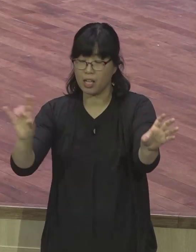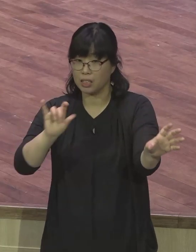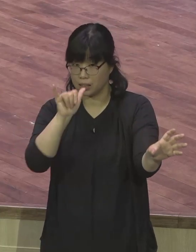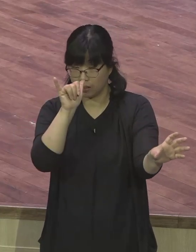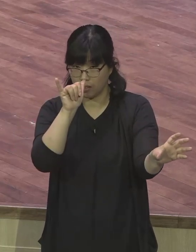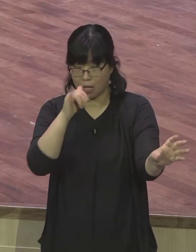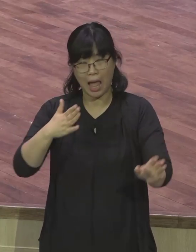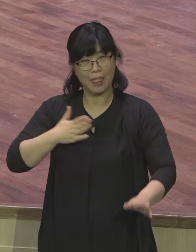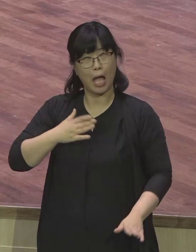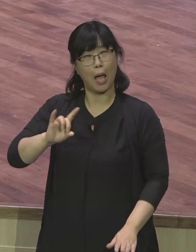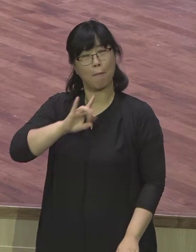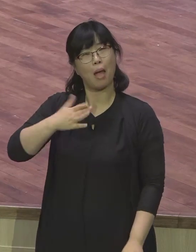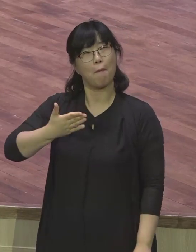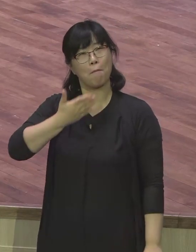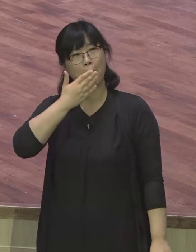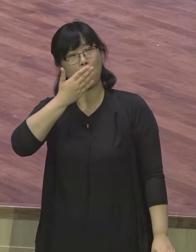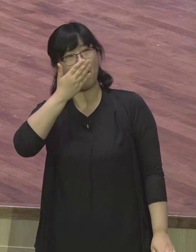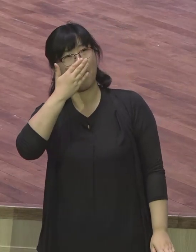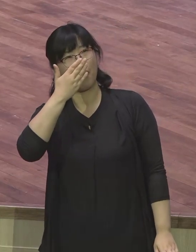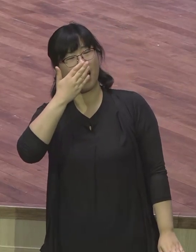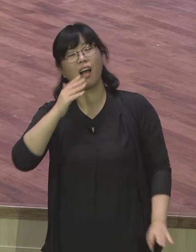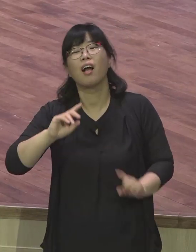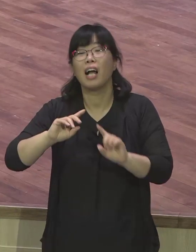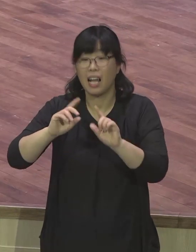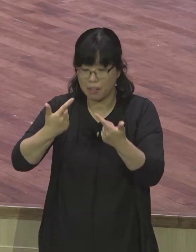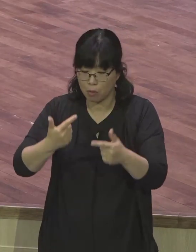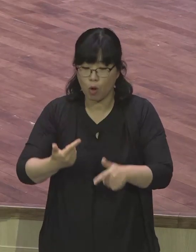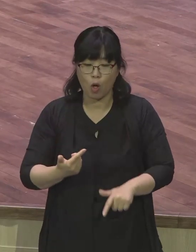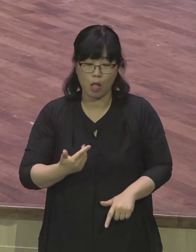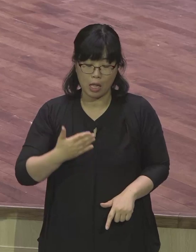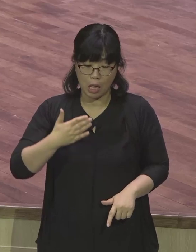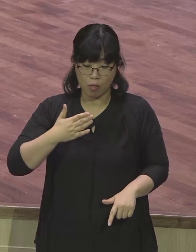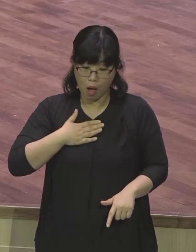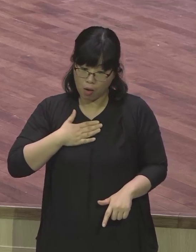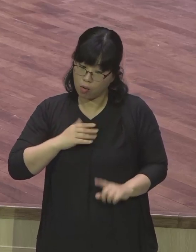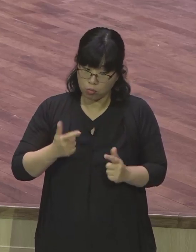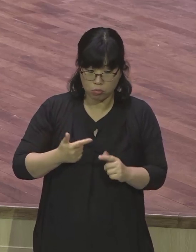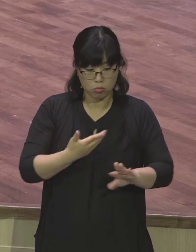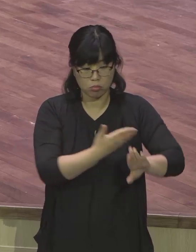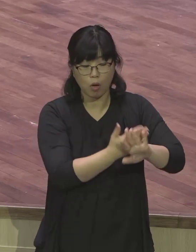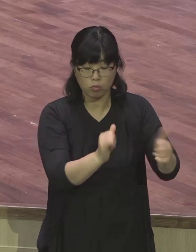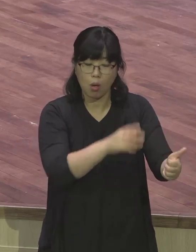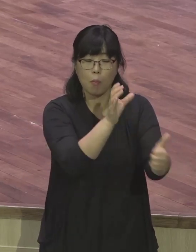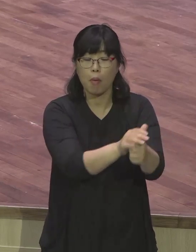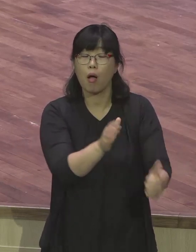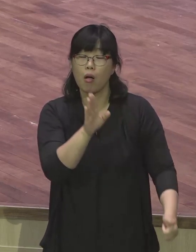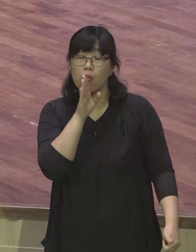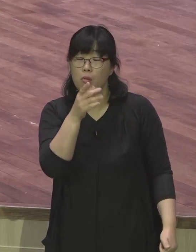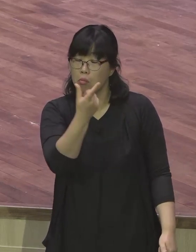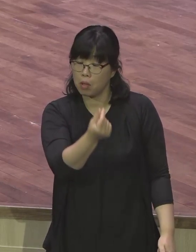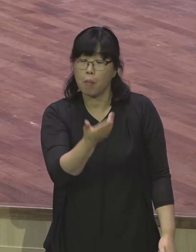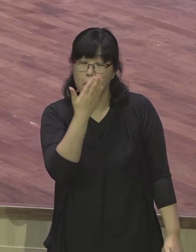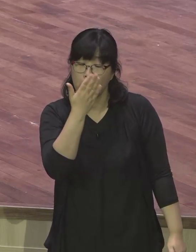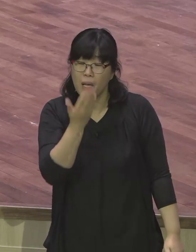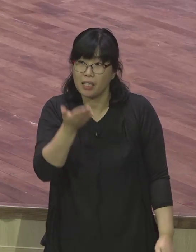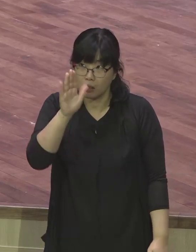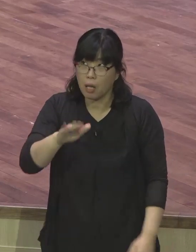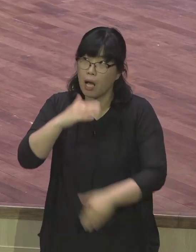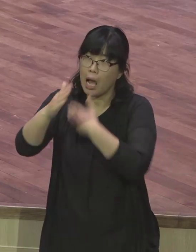것이 아닙니다 내가 아니어도 다른 사람이 할 수 있지만 하나님께서 나에게 부탁하신 전문 사역이 있다는 것입니다